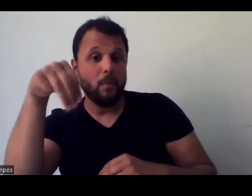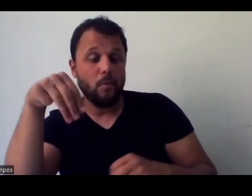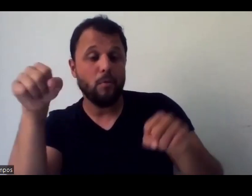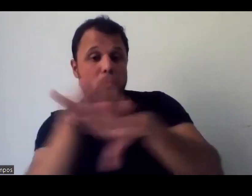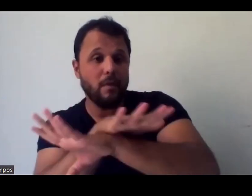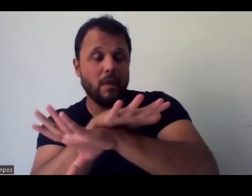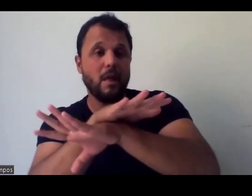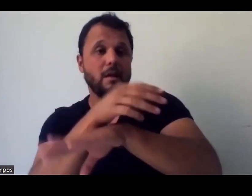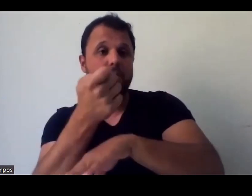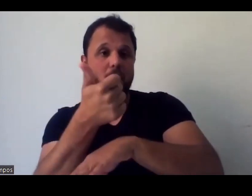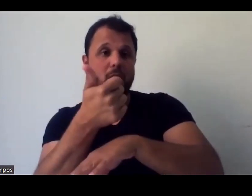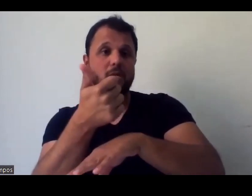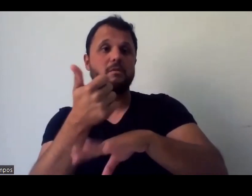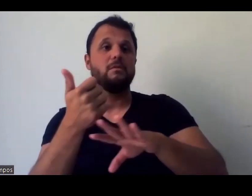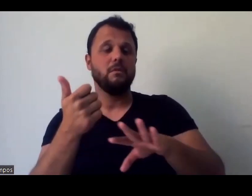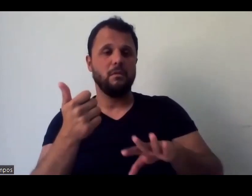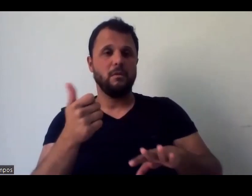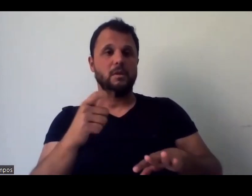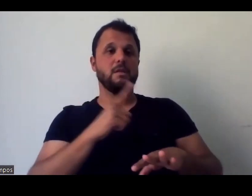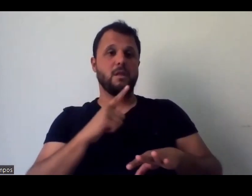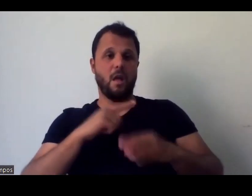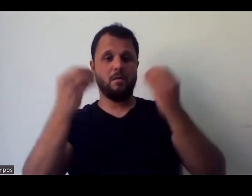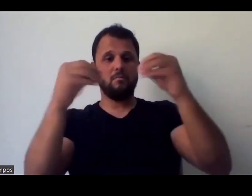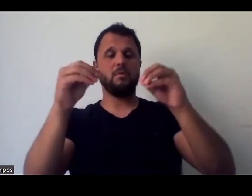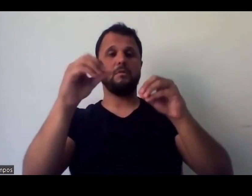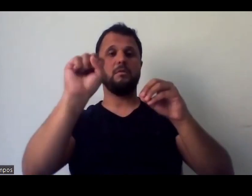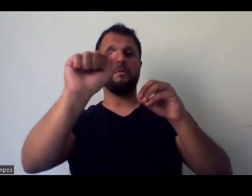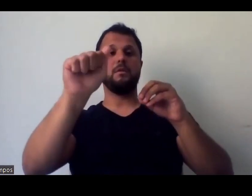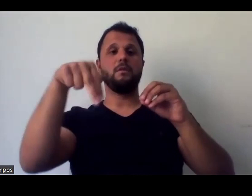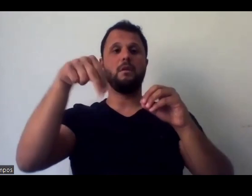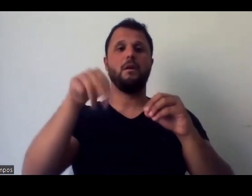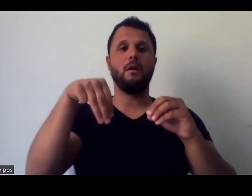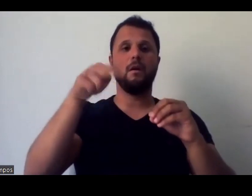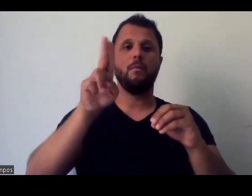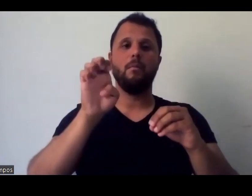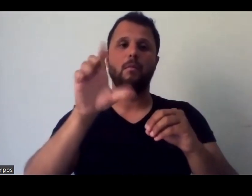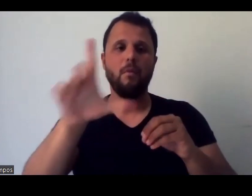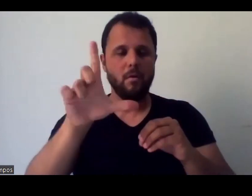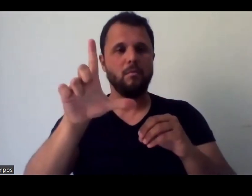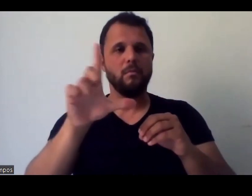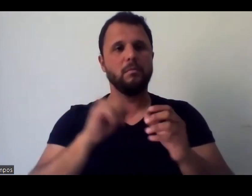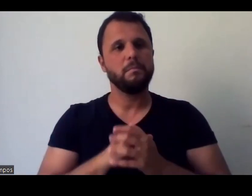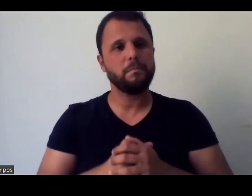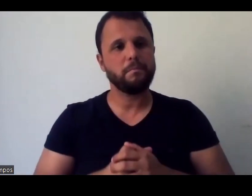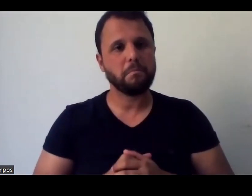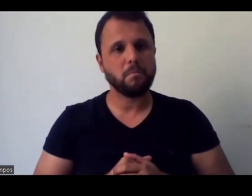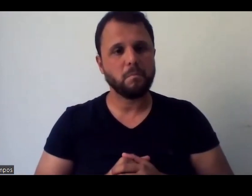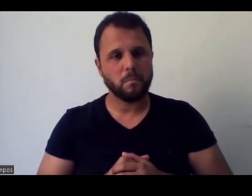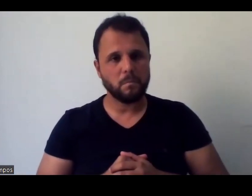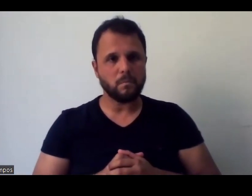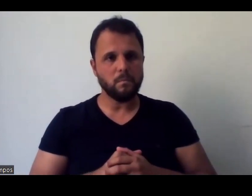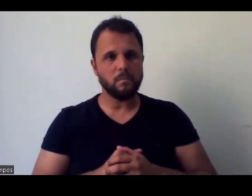um deles é do Samuel, aí eu, Bami, eu, Bami, desculpa Samuel,